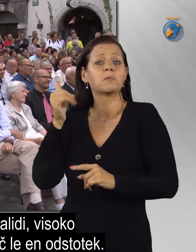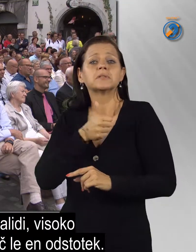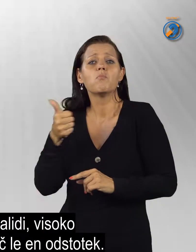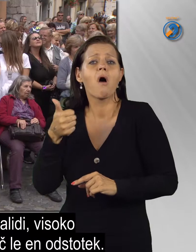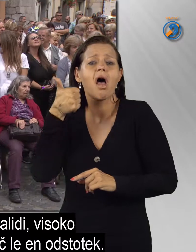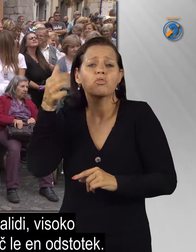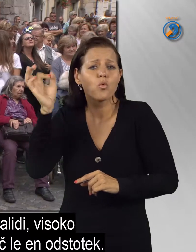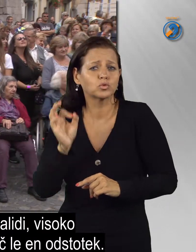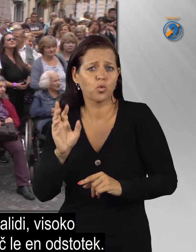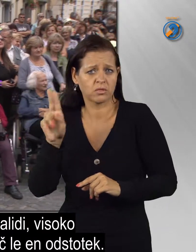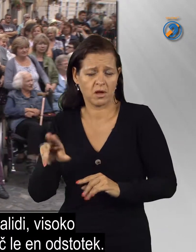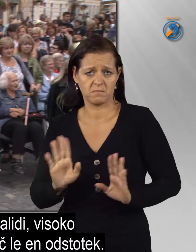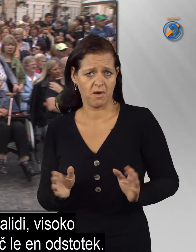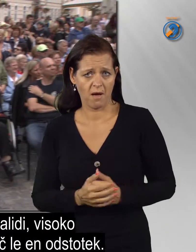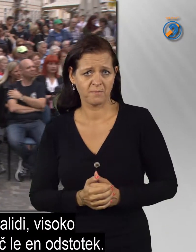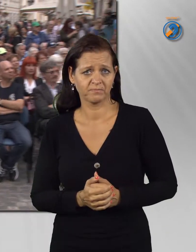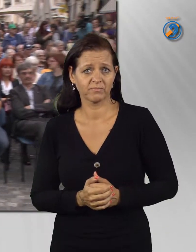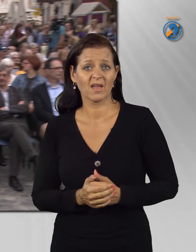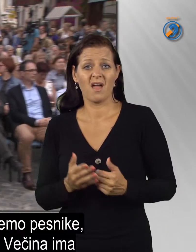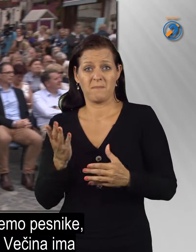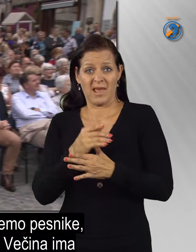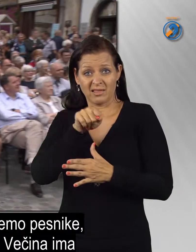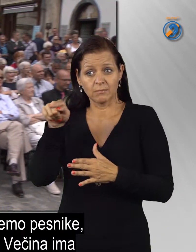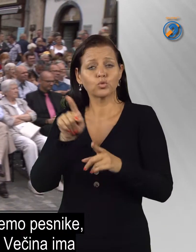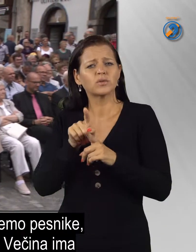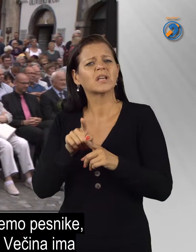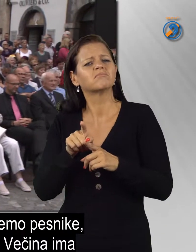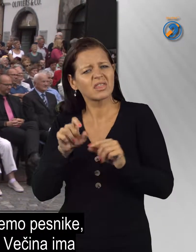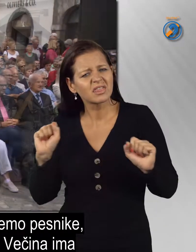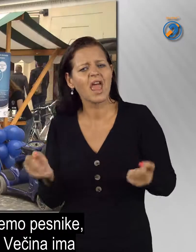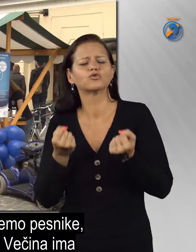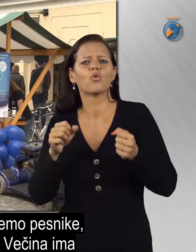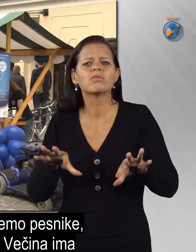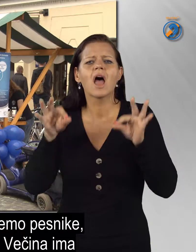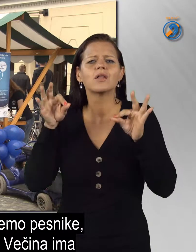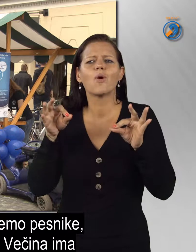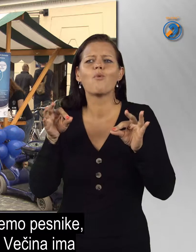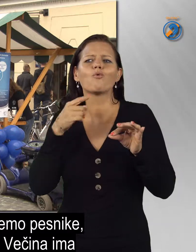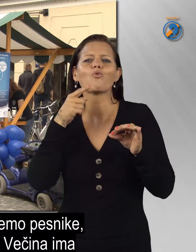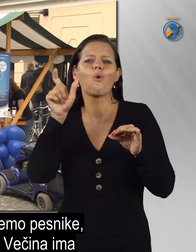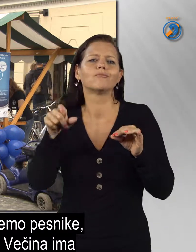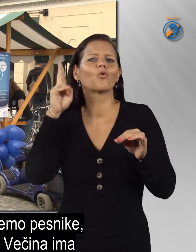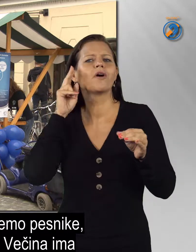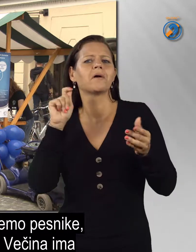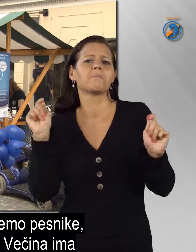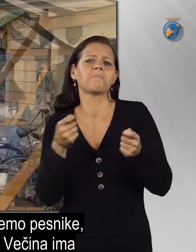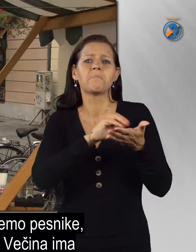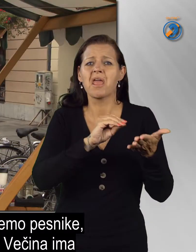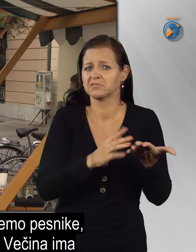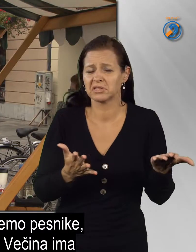en odstotek. Med njimi težko najdemo pesnike, pisatelje, izumitelje.